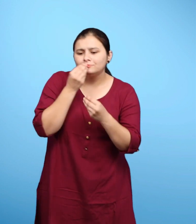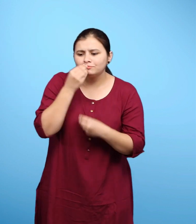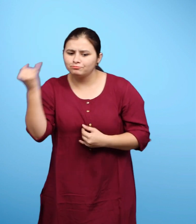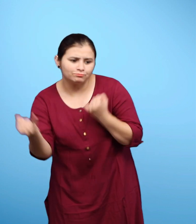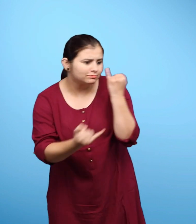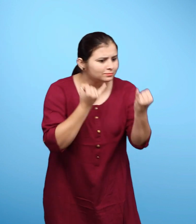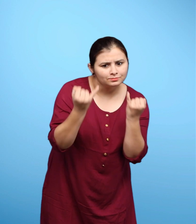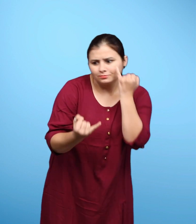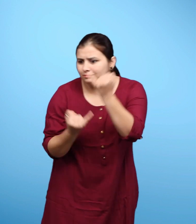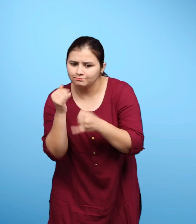निकले